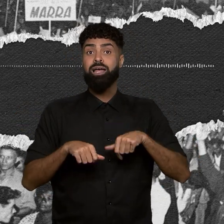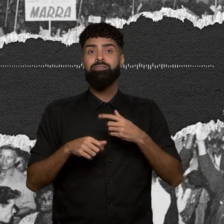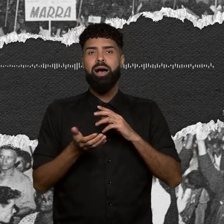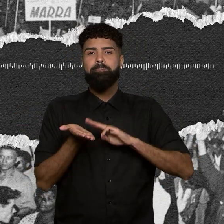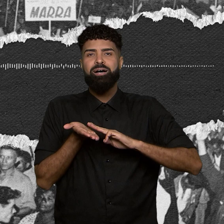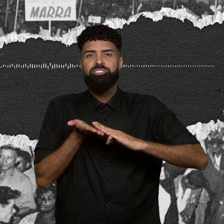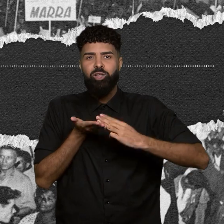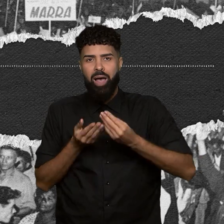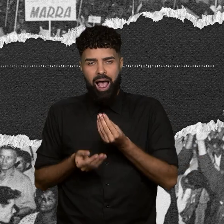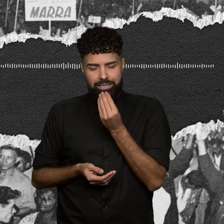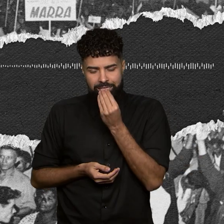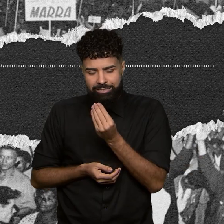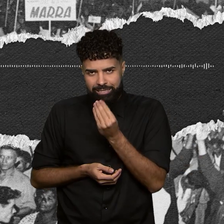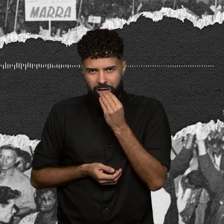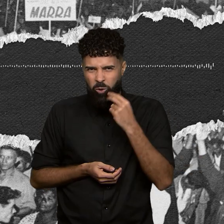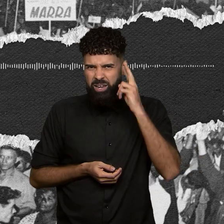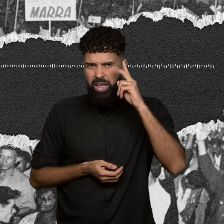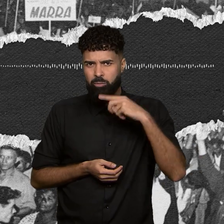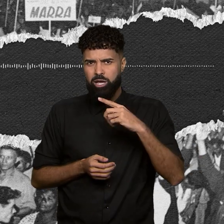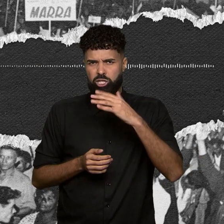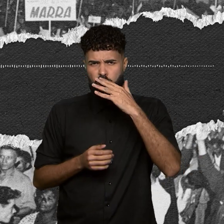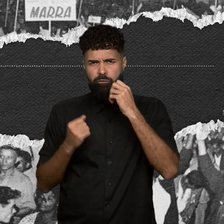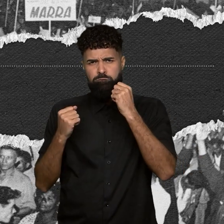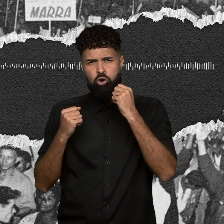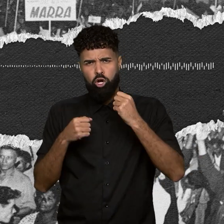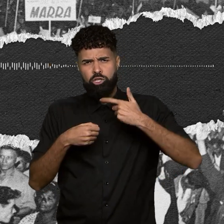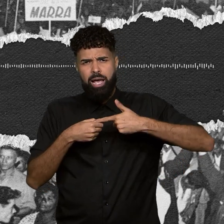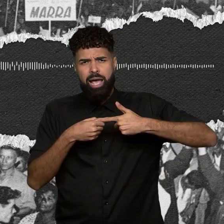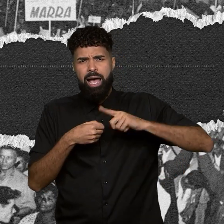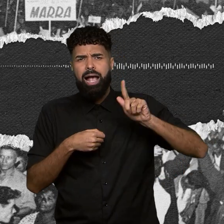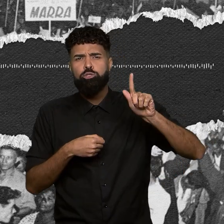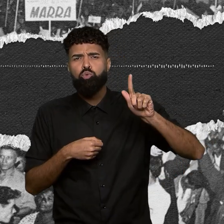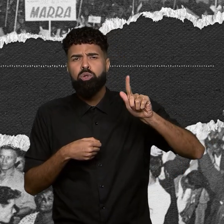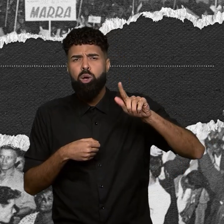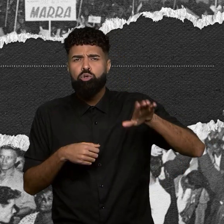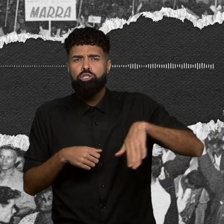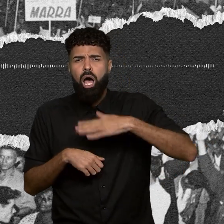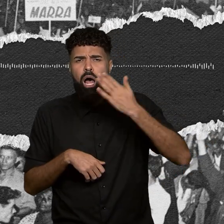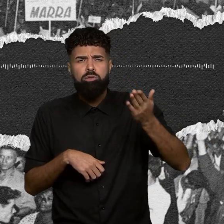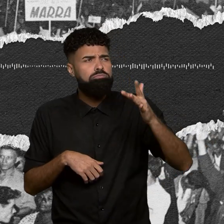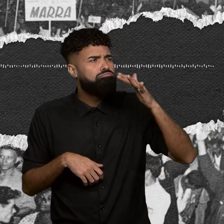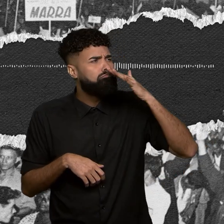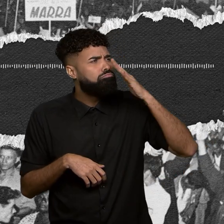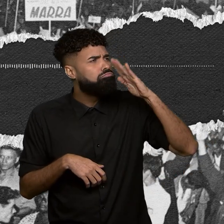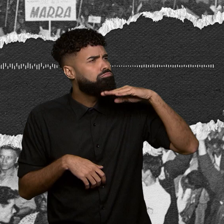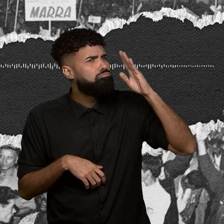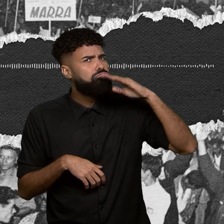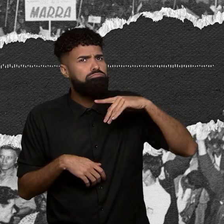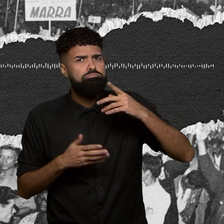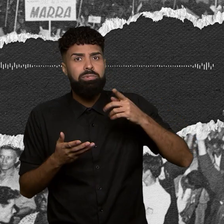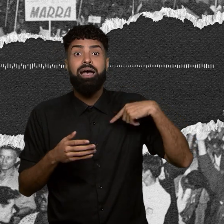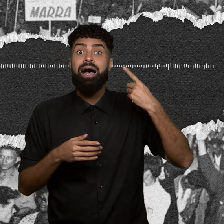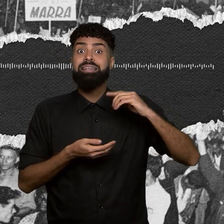pequeno, eu lembro, o cheiro forte de gasolina que correu o dia todo. Aí nós viemos aquele caminho da Defesa Civil, atenção,